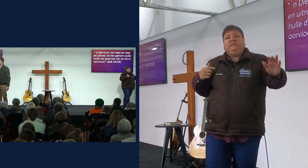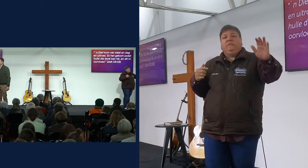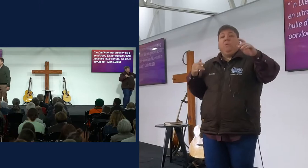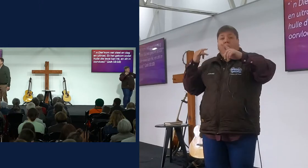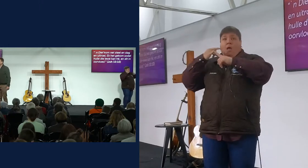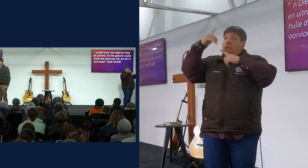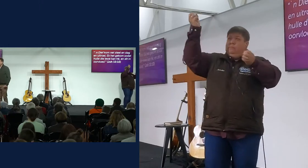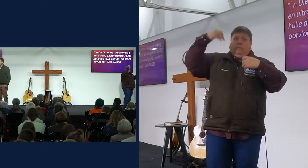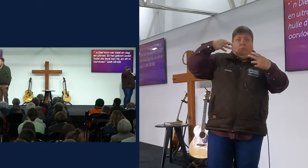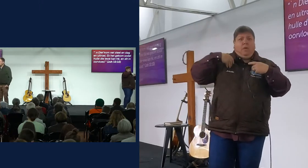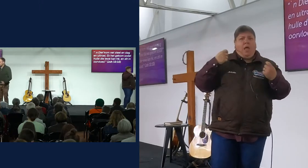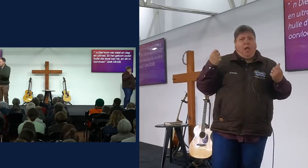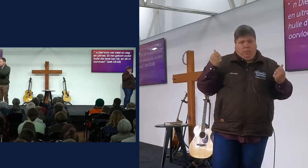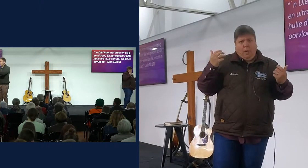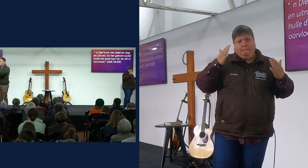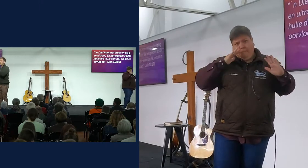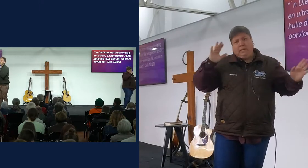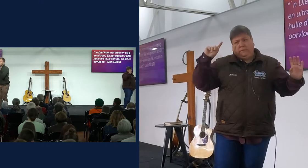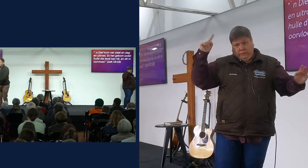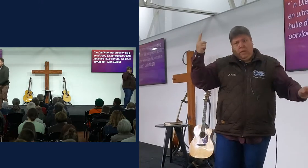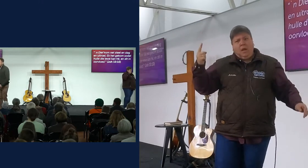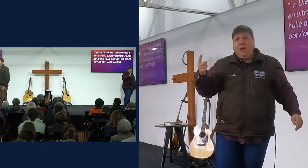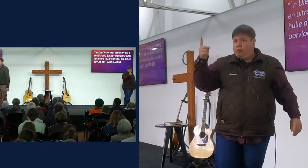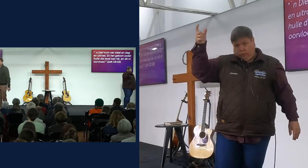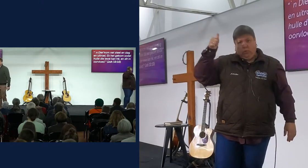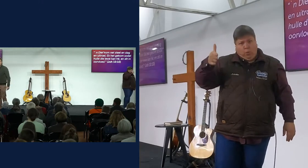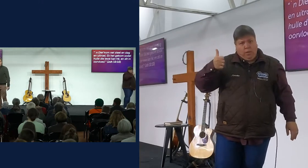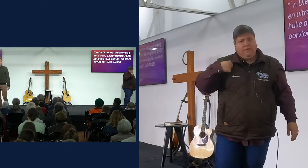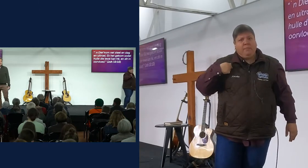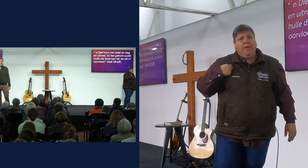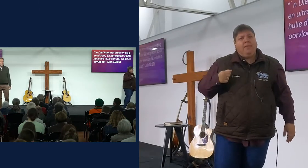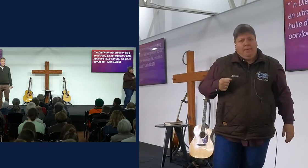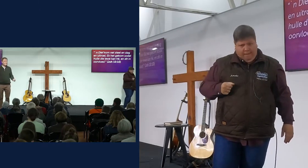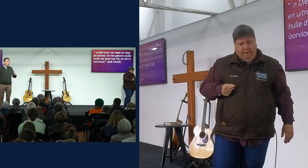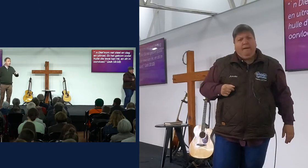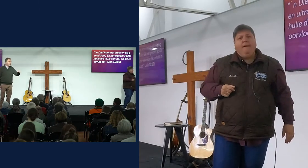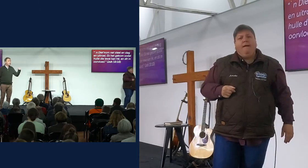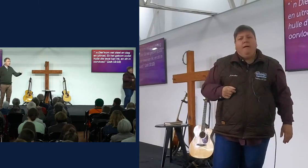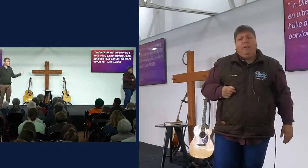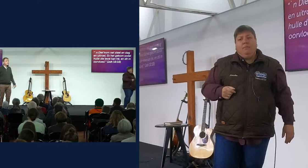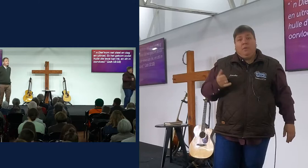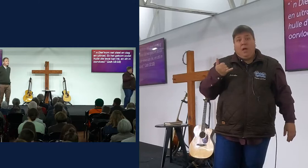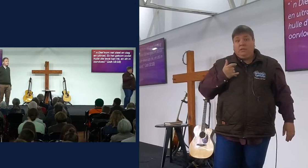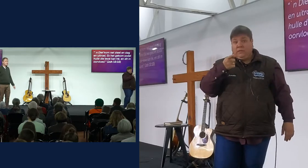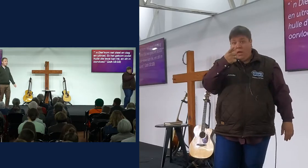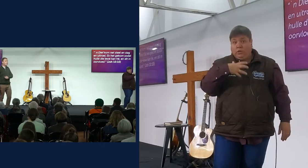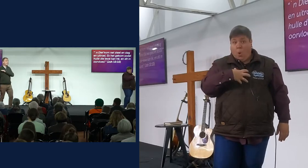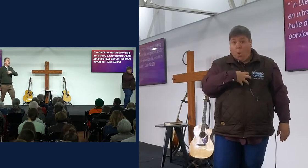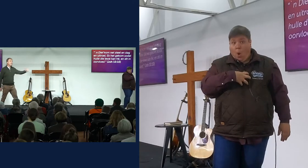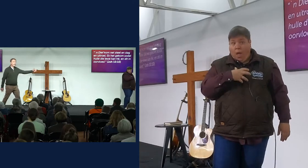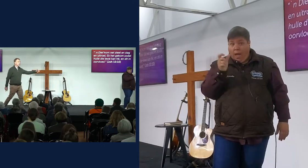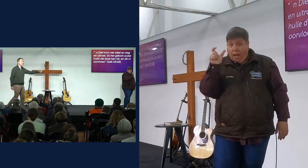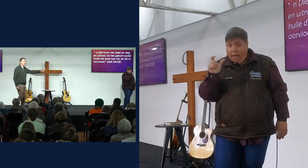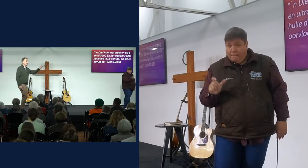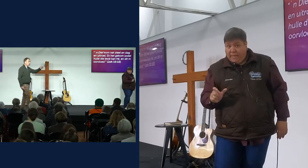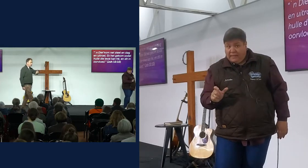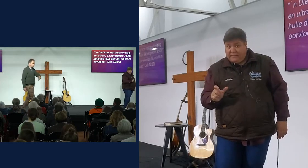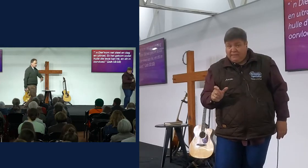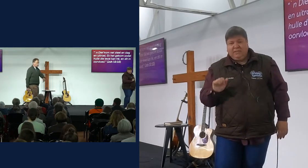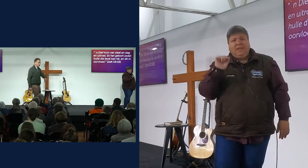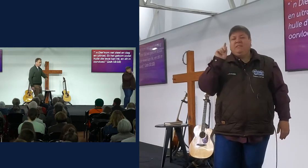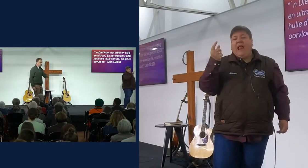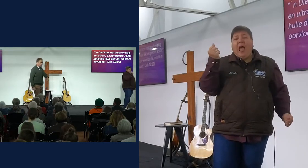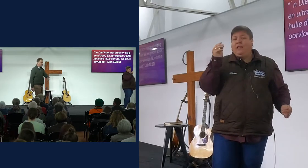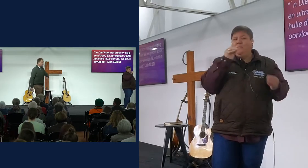die heren, maar as ek volgende vir jy sê, die heren wil vir jou leven in oorvloed geë, kan ek nou vir jy sê, as jy een ongelukkige mens is, gaan geen geld in leven jou